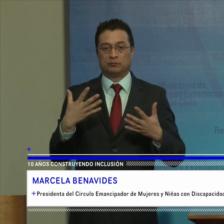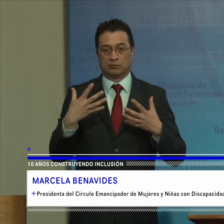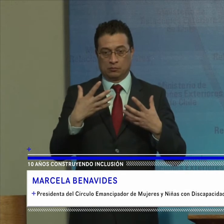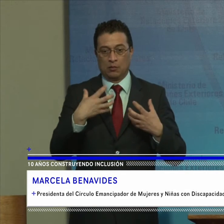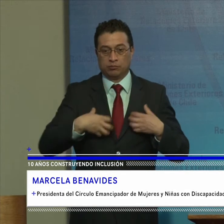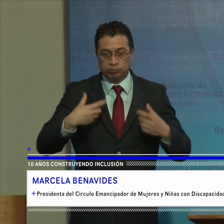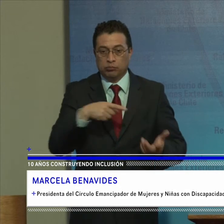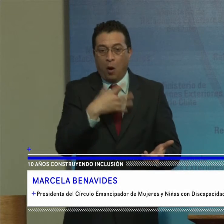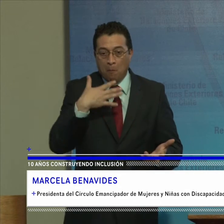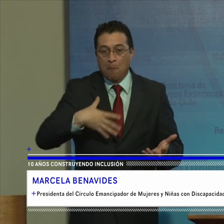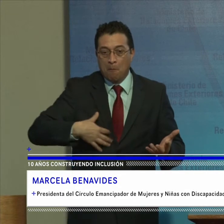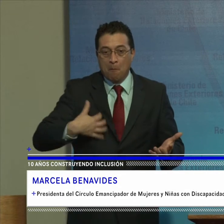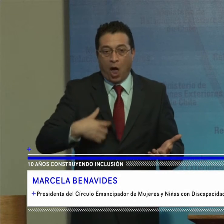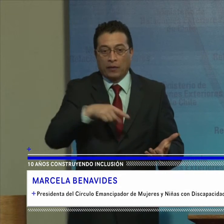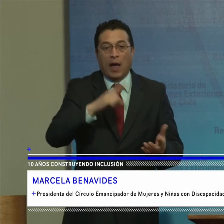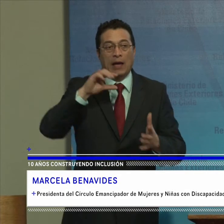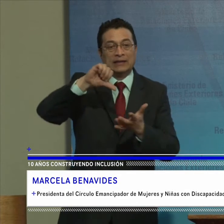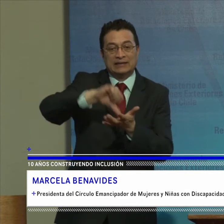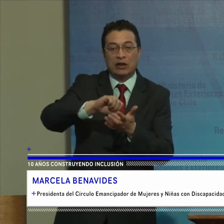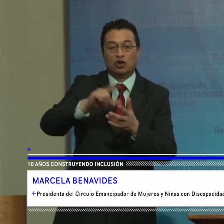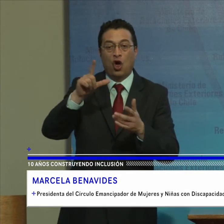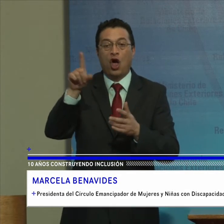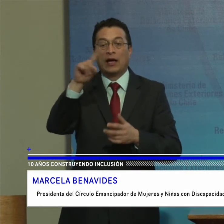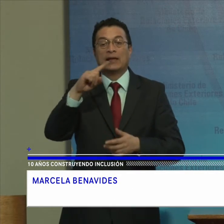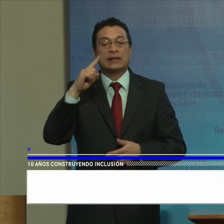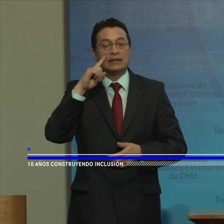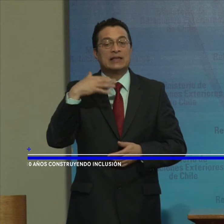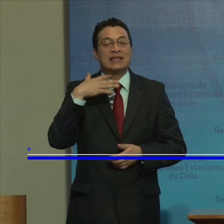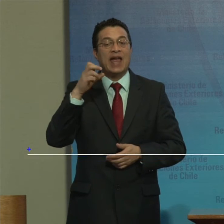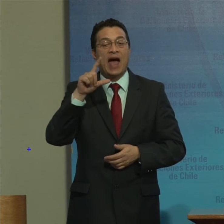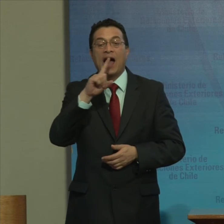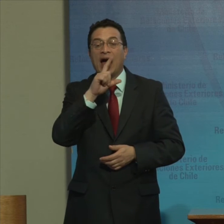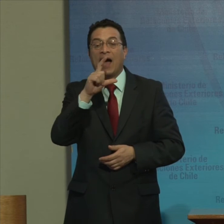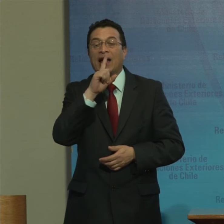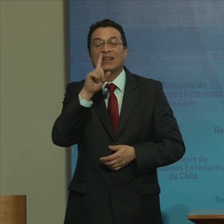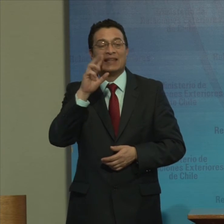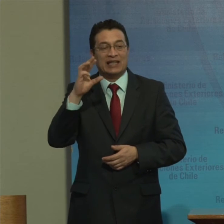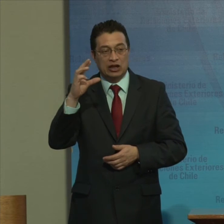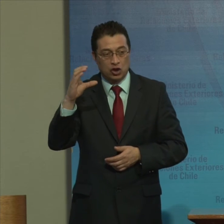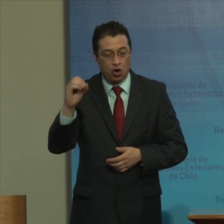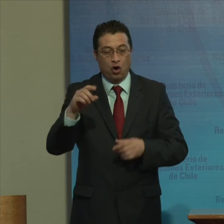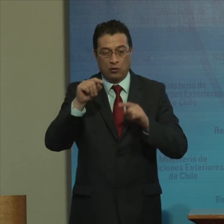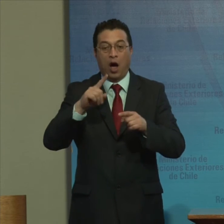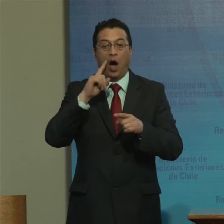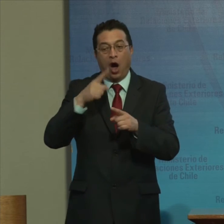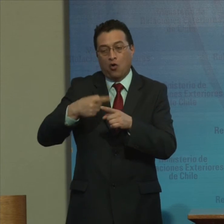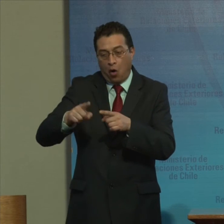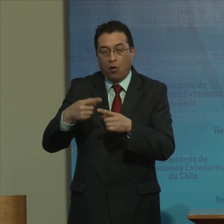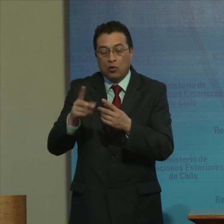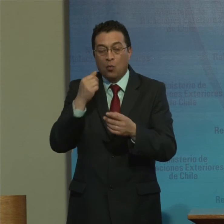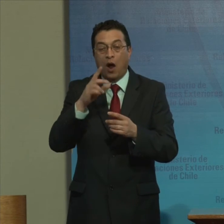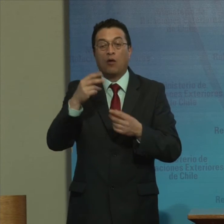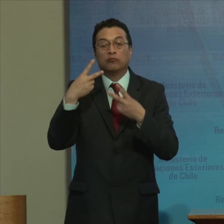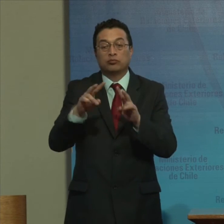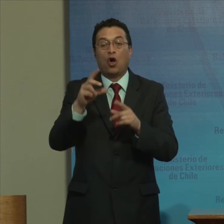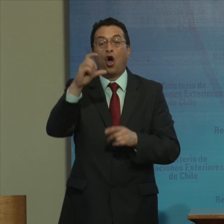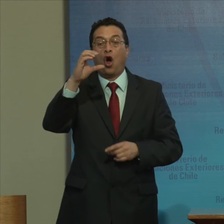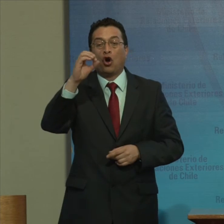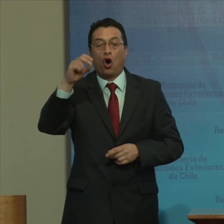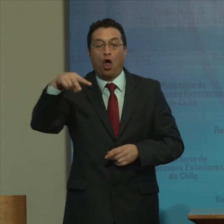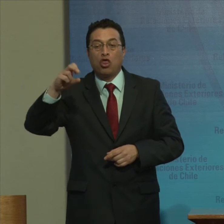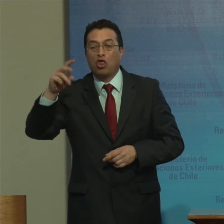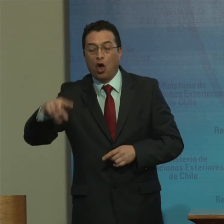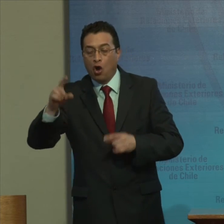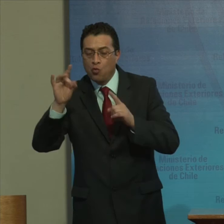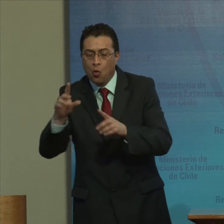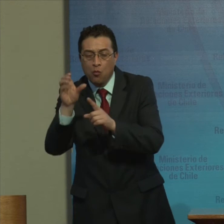En centros Psiquiátricos En efecto El Estado Chileno Continúa Practicando Medidas Profilácticas O sanitarias De esterilización